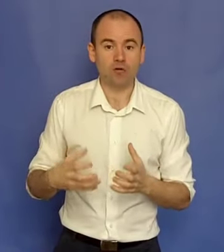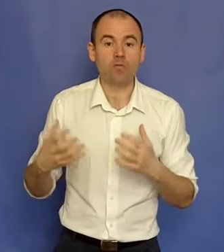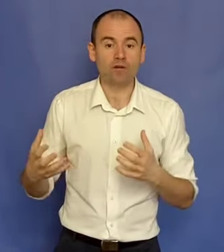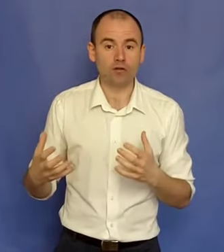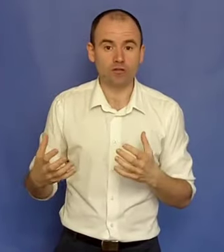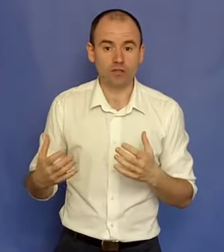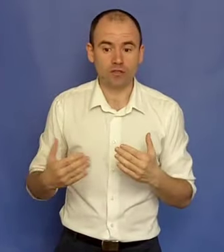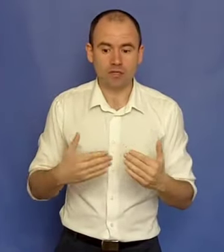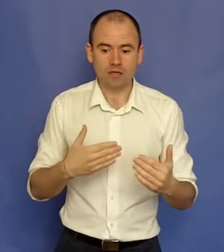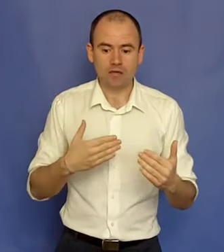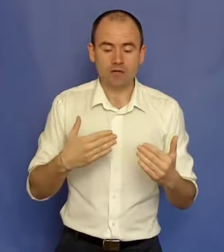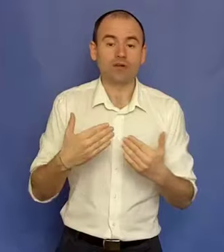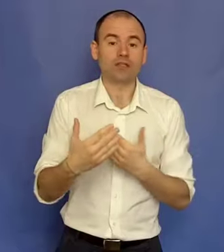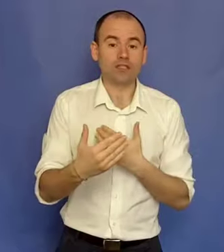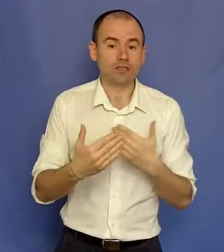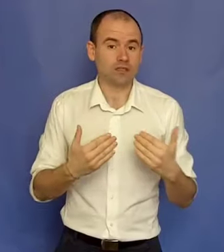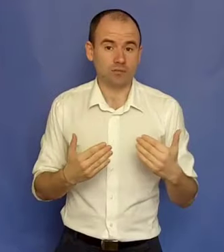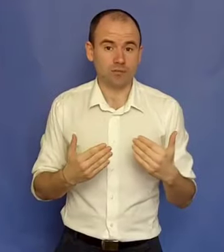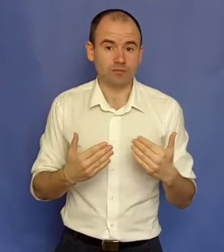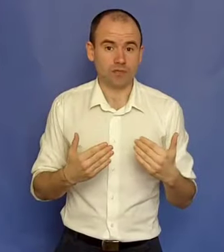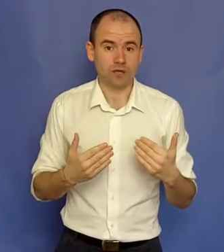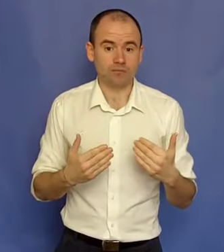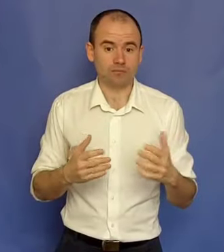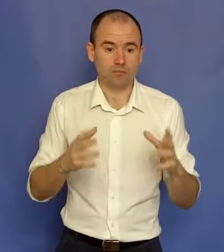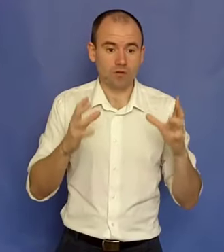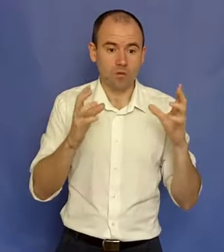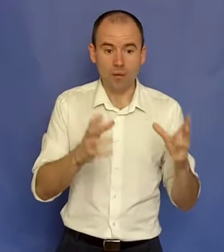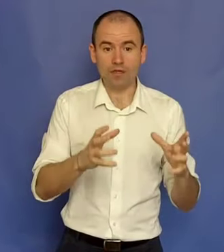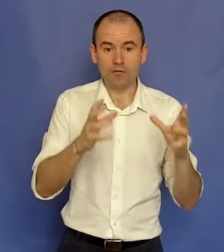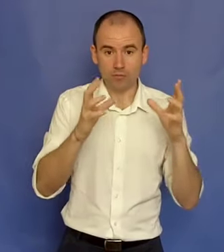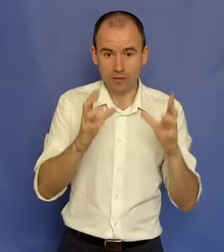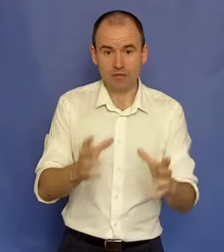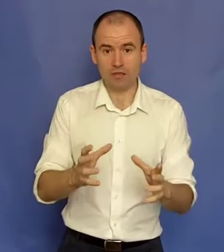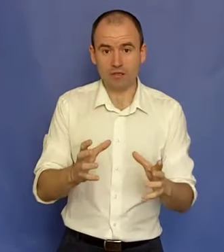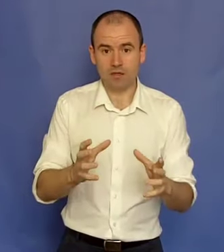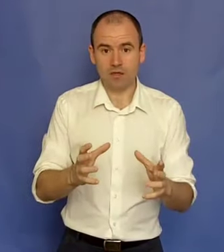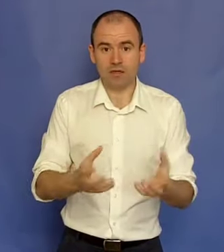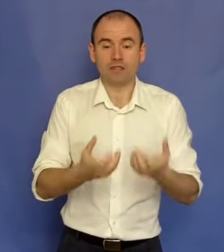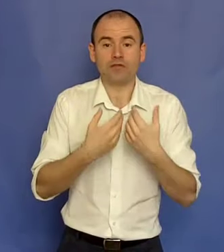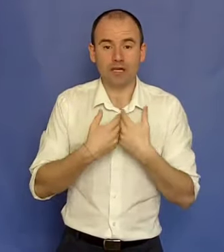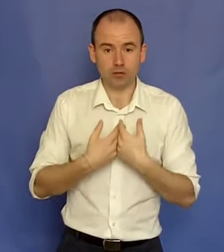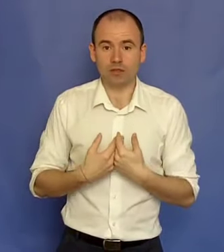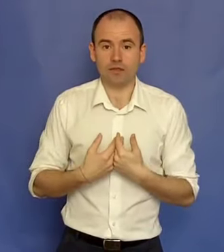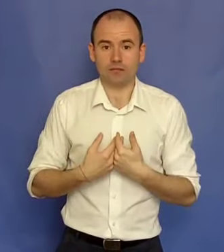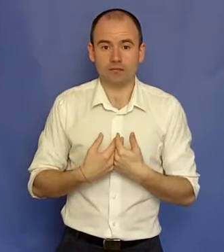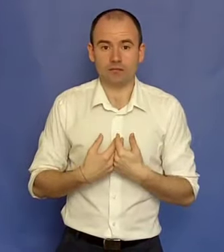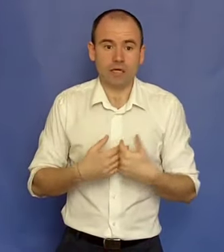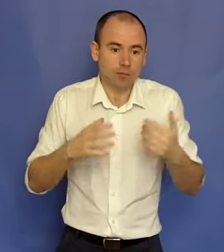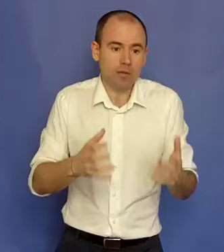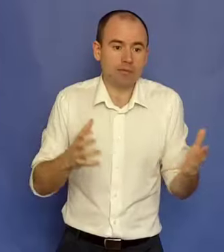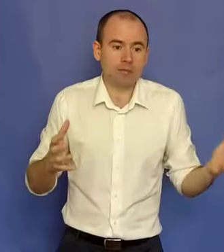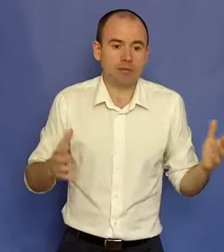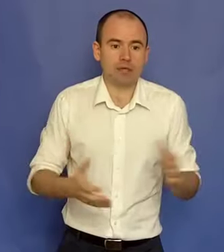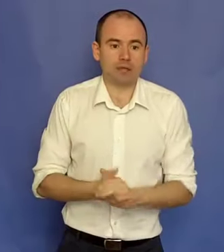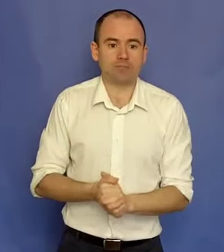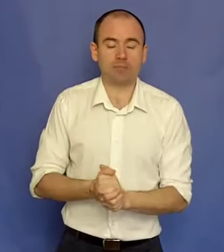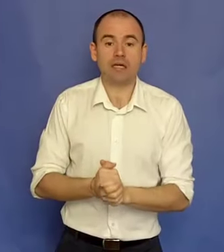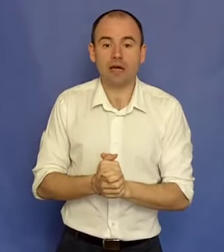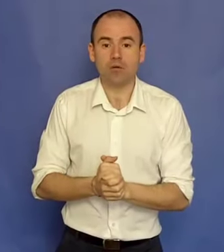Cum o valorifici? Făcând acest schimb. Da? Oamenii vor plăti ca să fie ajutați în problemele pe care ei le au